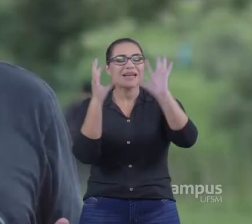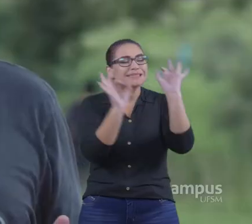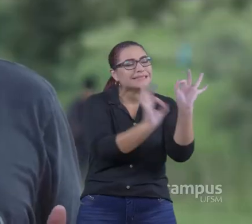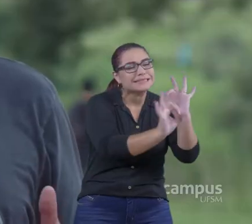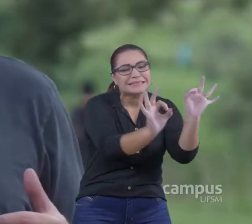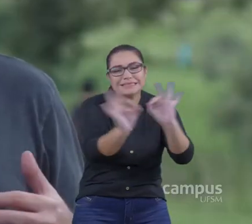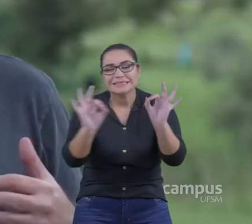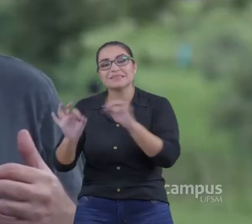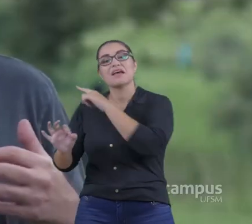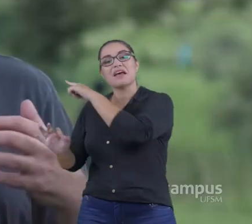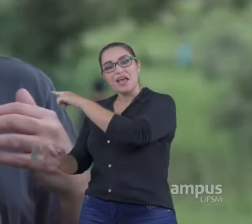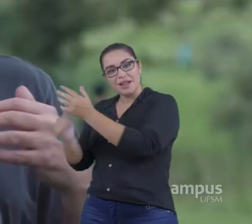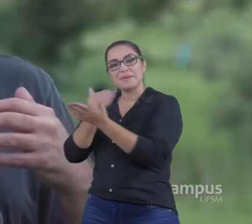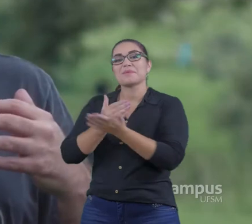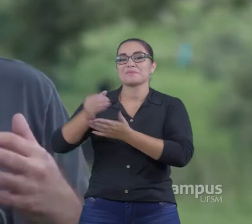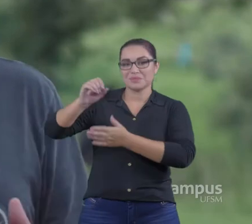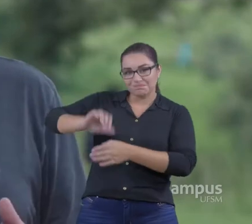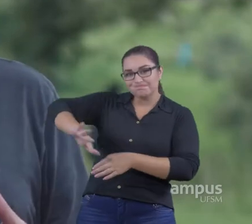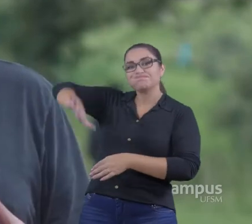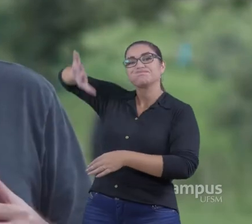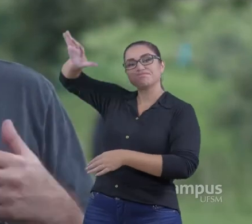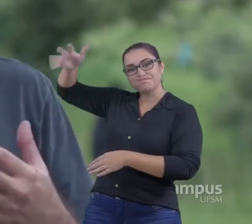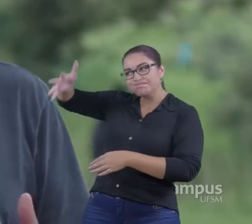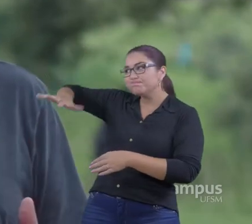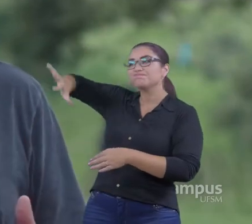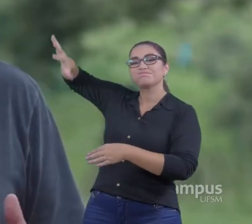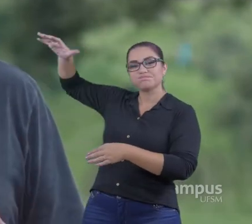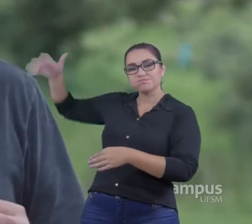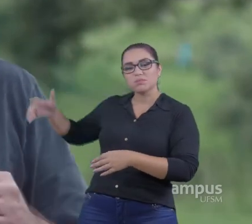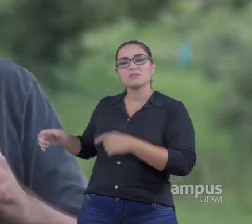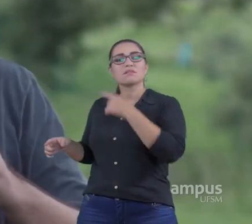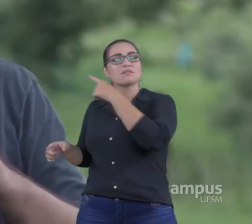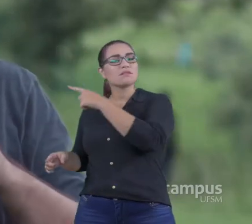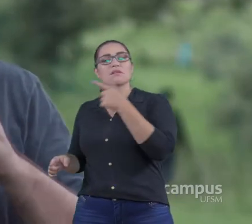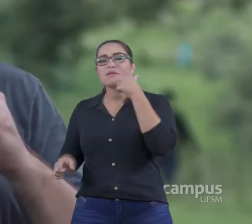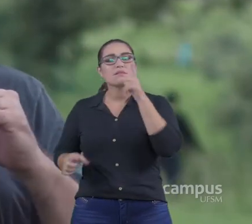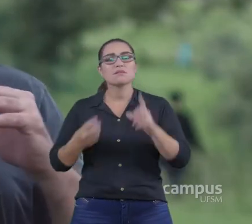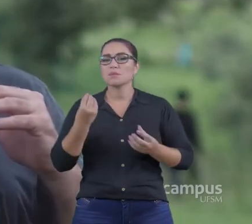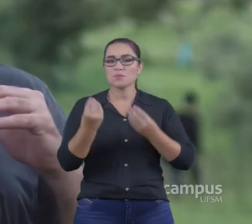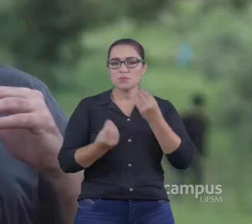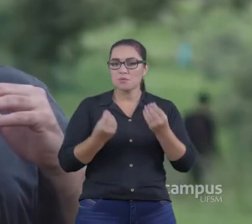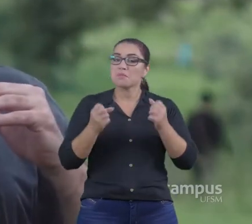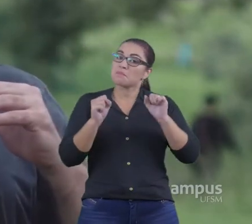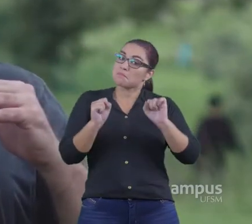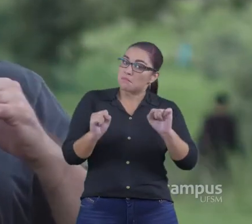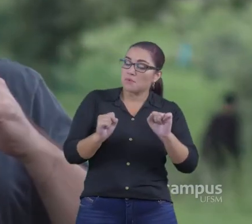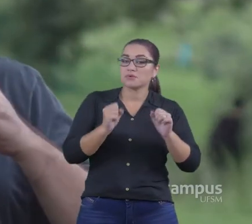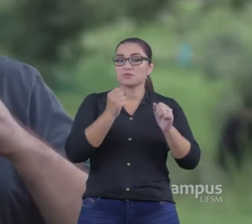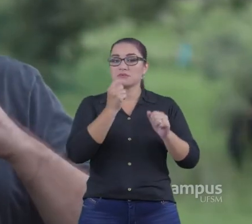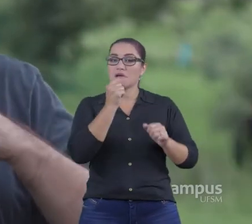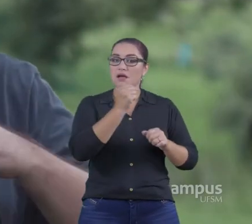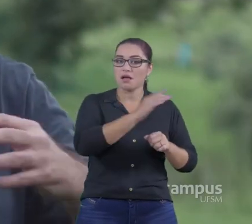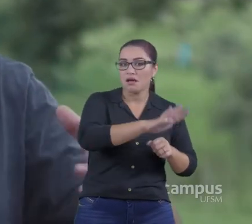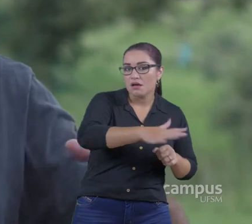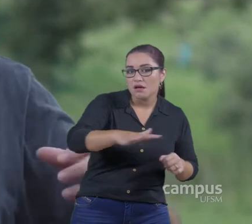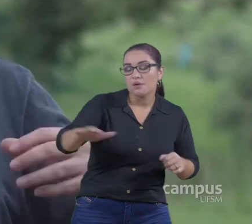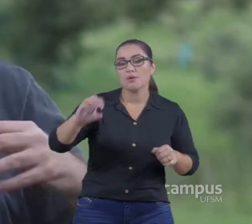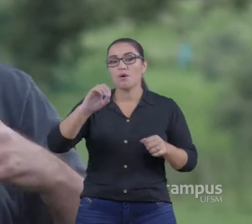Ou seja Essas rochas Se formaram Através De Rios Ou